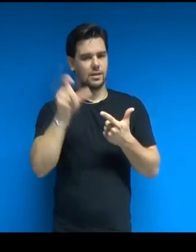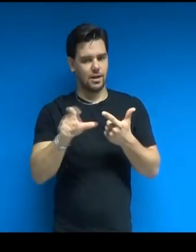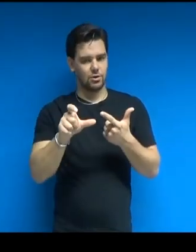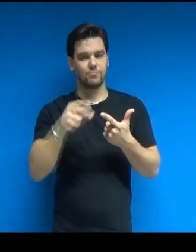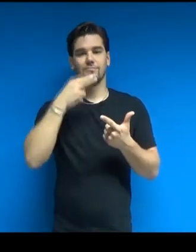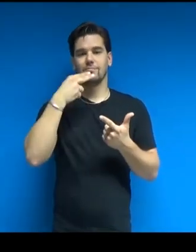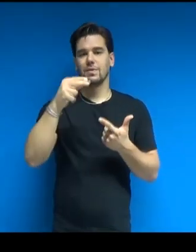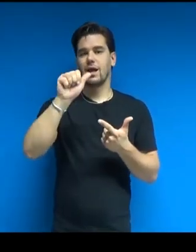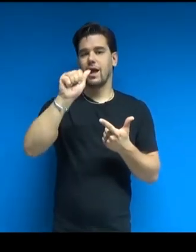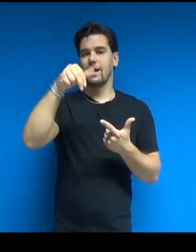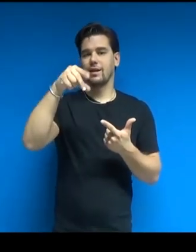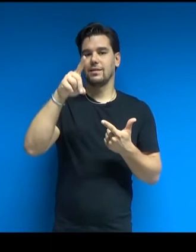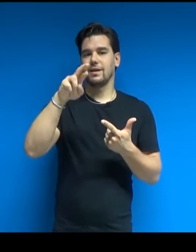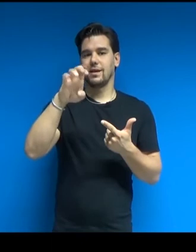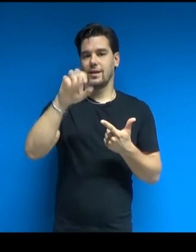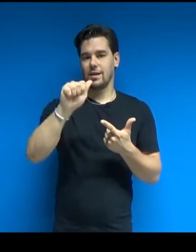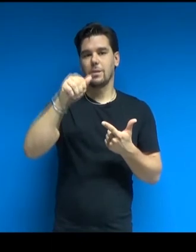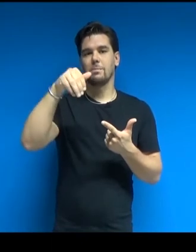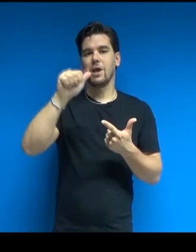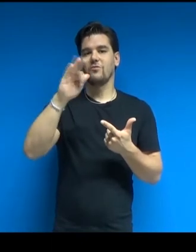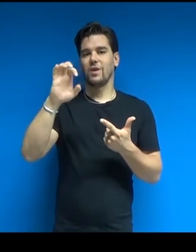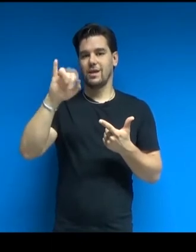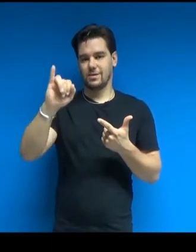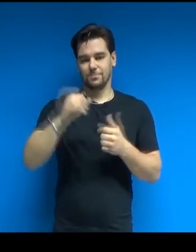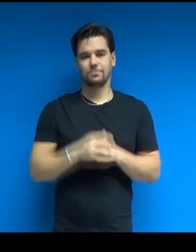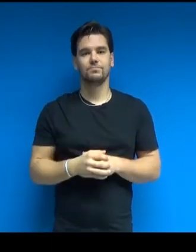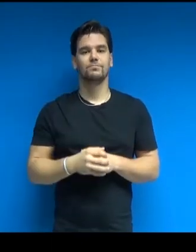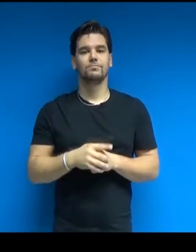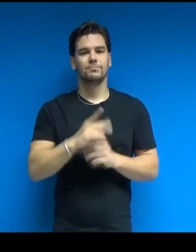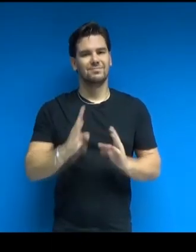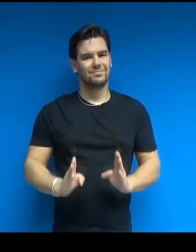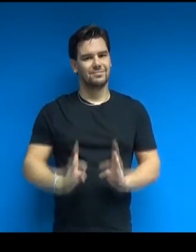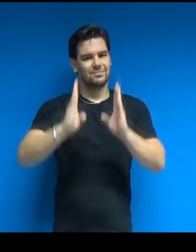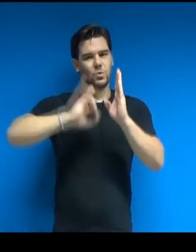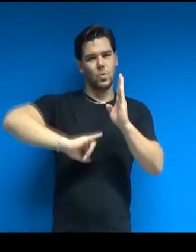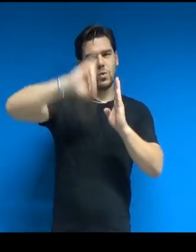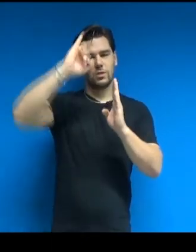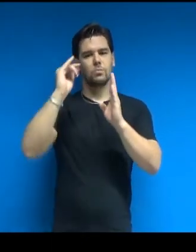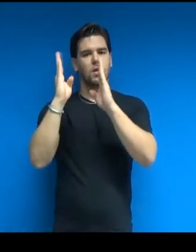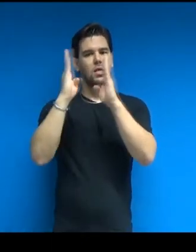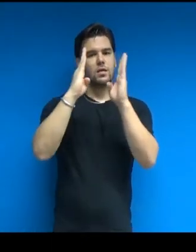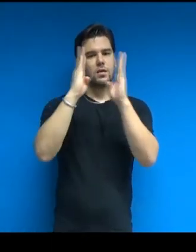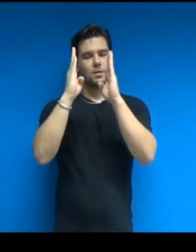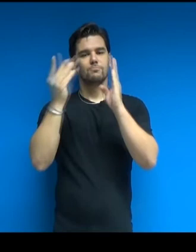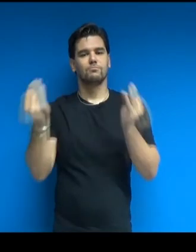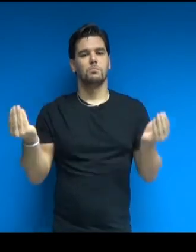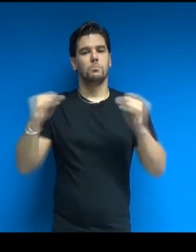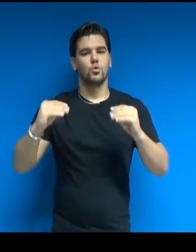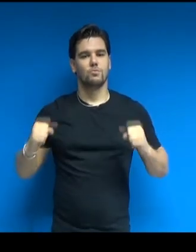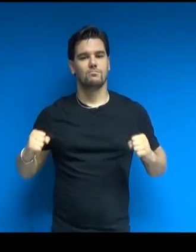247 con l'antenna. Per ridurre le forti oscillazioni